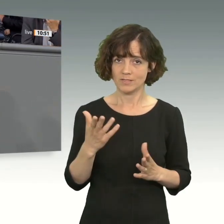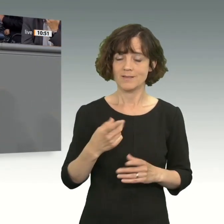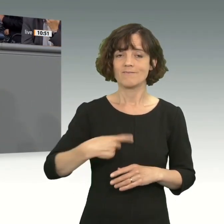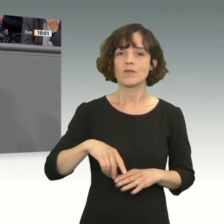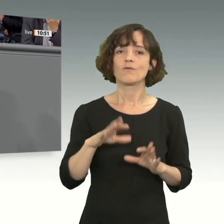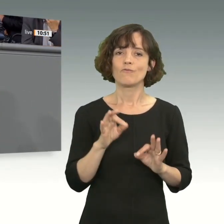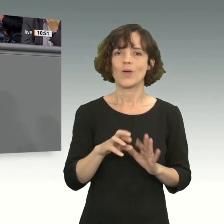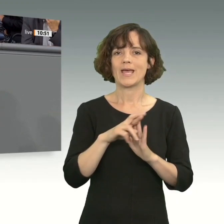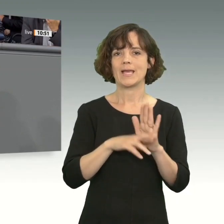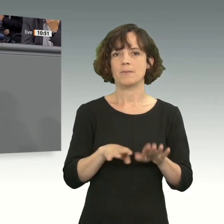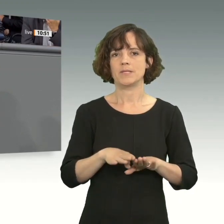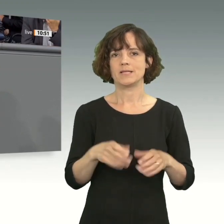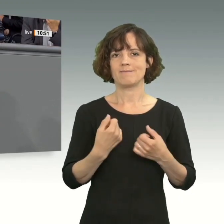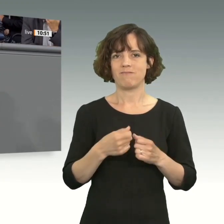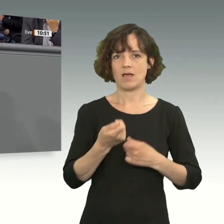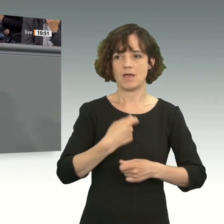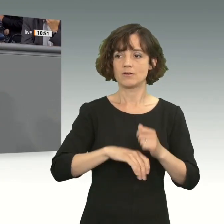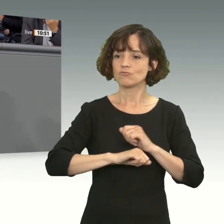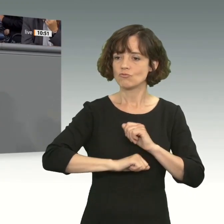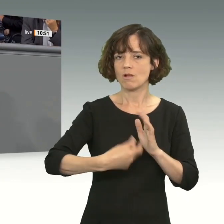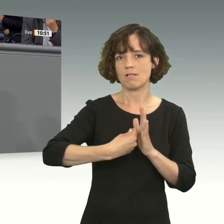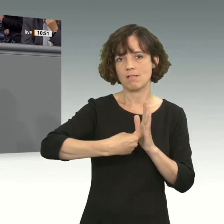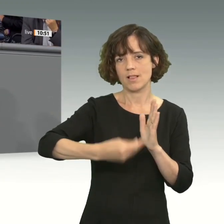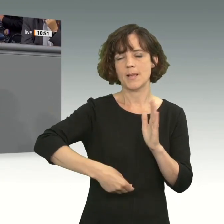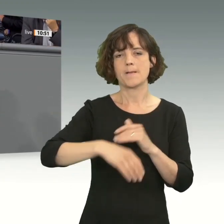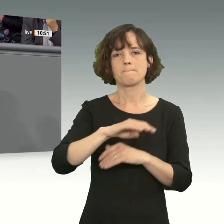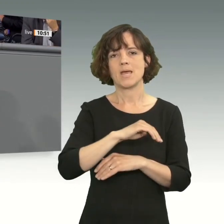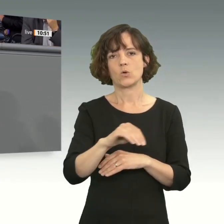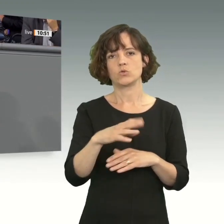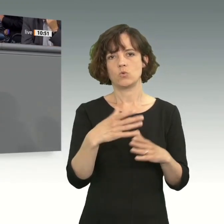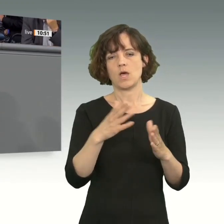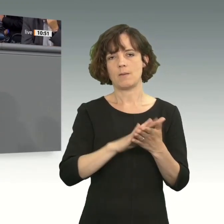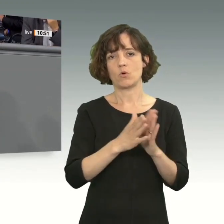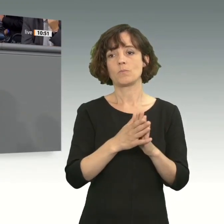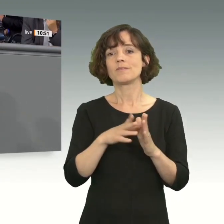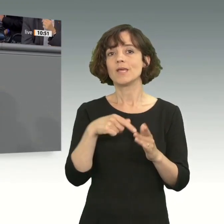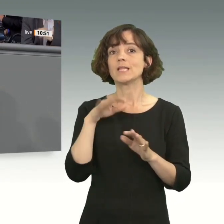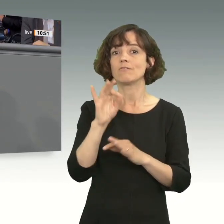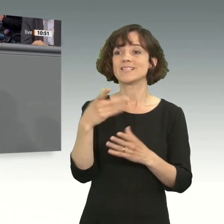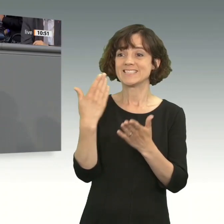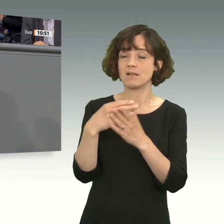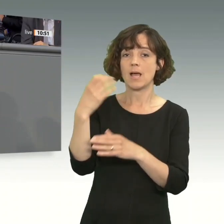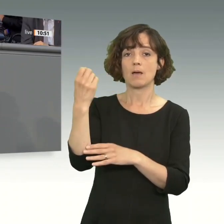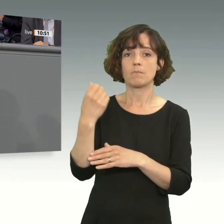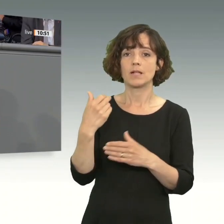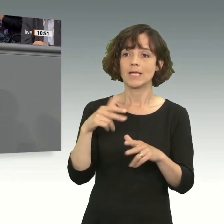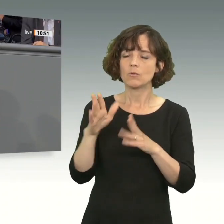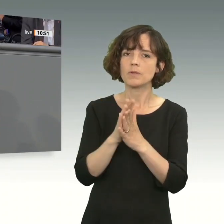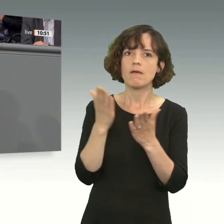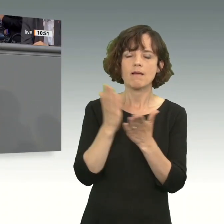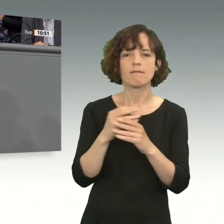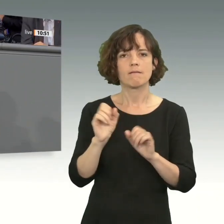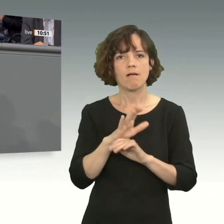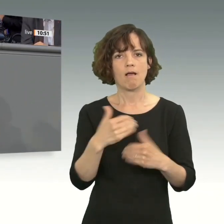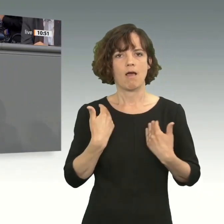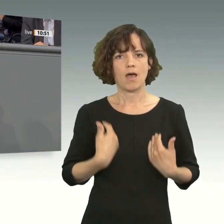Freihandel. Wir sind für ein schnelles Unterzeichen von Mercosur. Wir sind dafür, dass diese Ampelregierung endlich eine klare Haltung hat, nicht